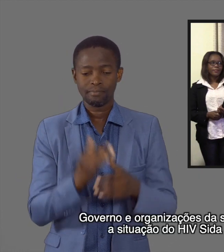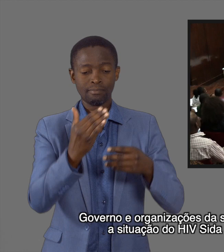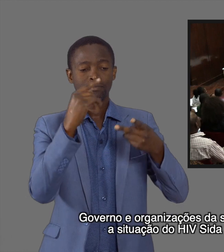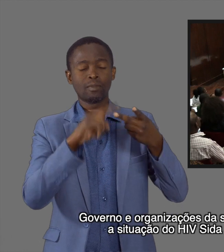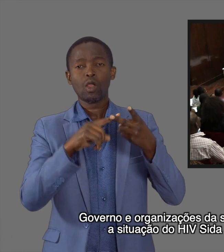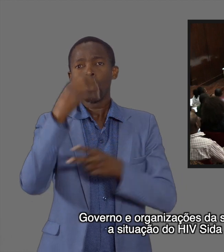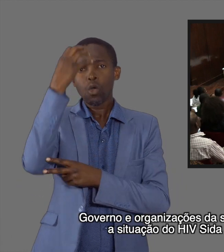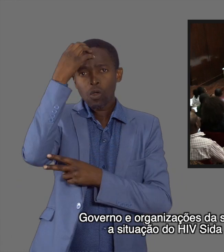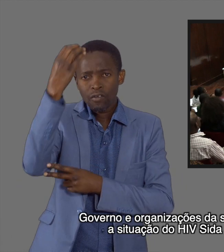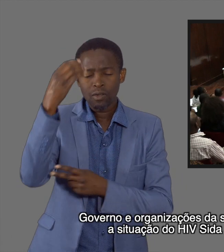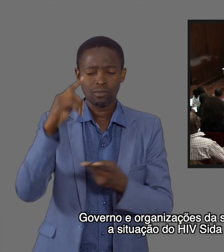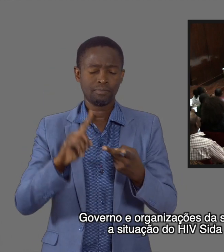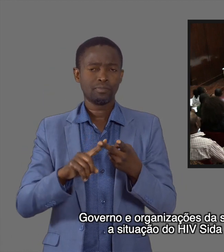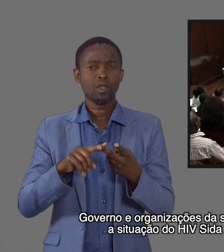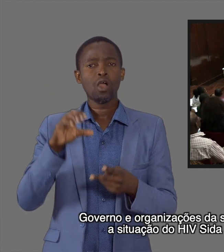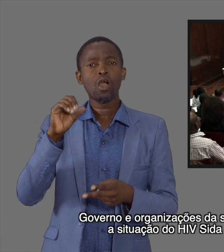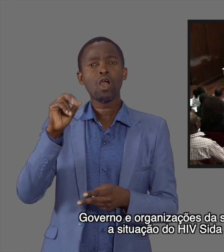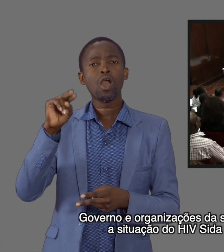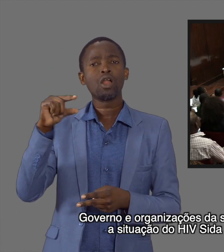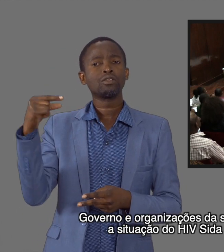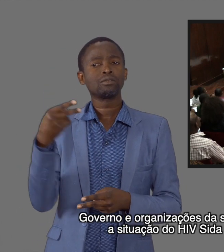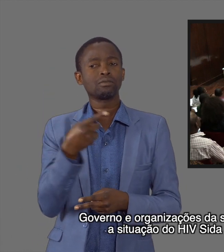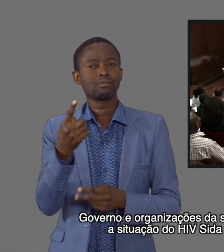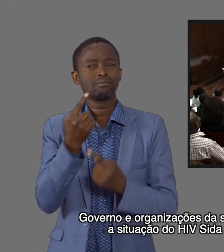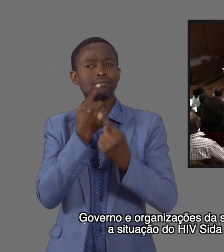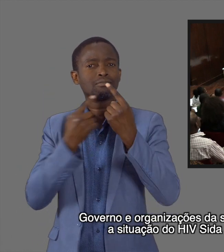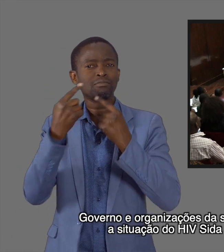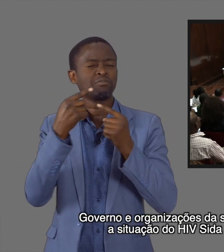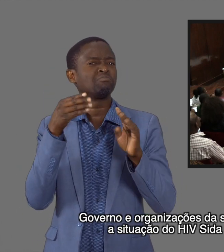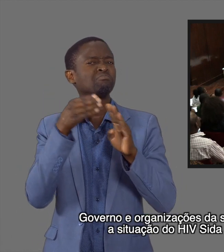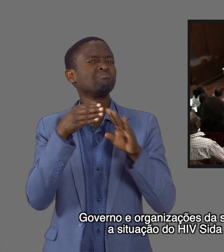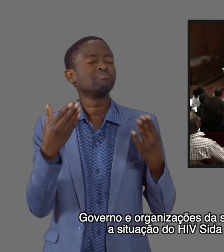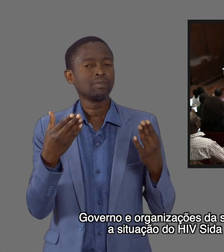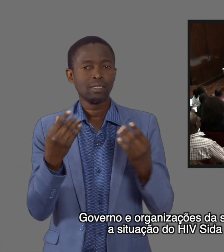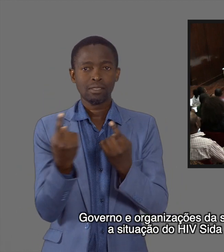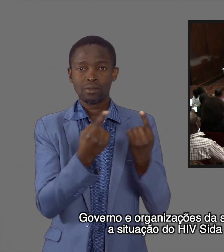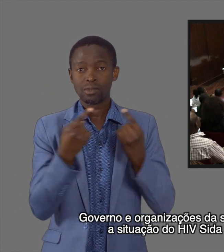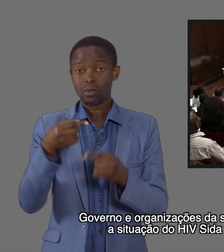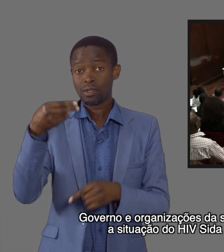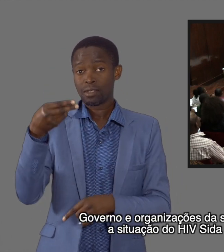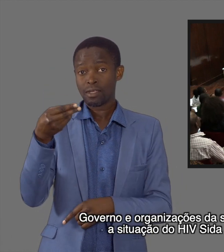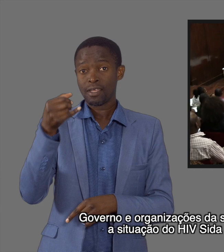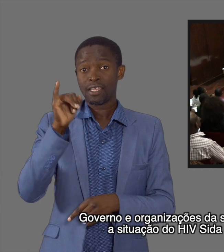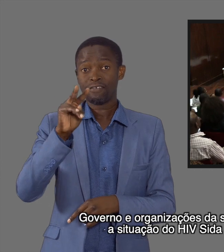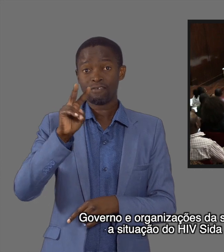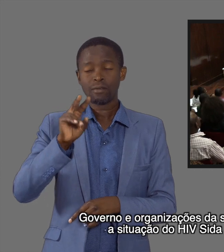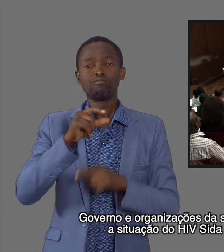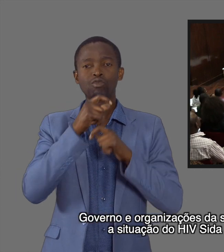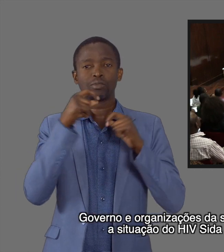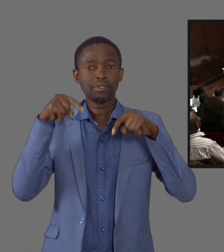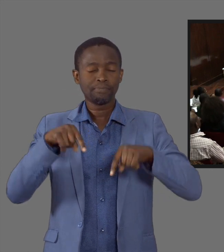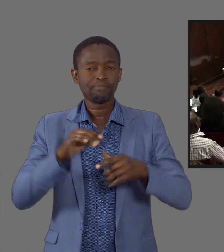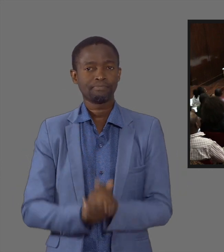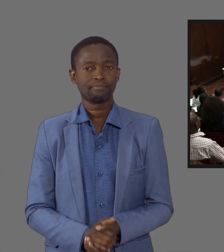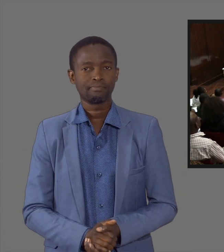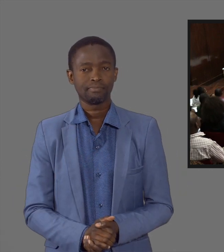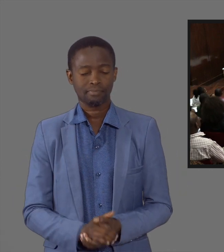Governo e organizações da sociedade civil debatem a situação do HIV-CID em Moçambique. Na